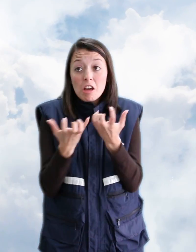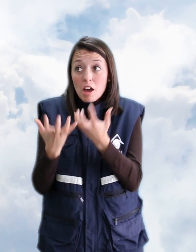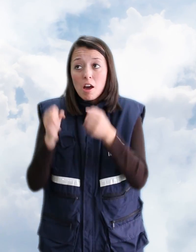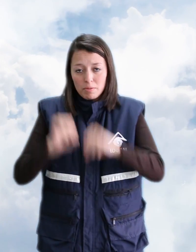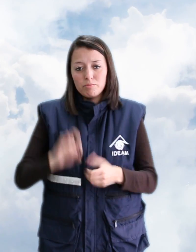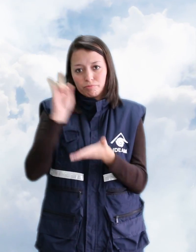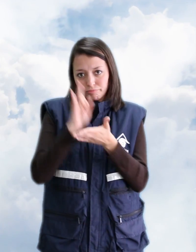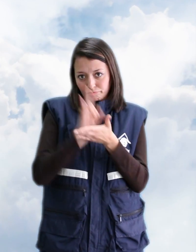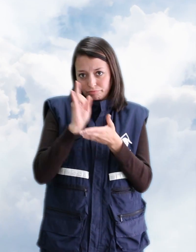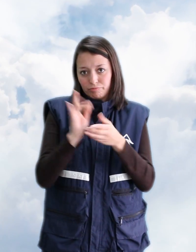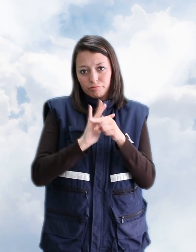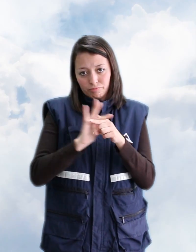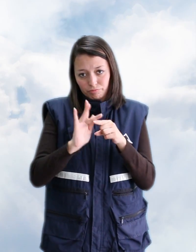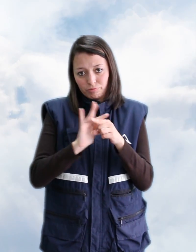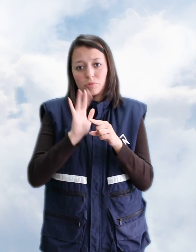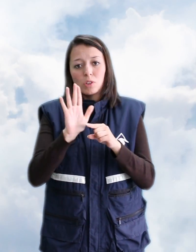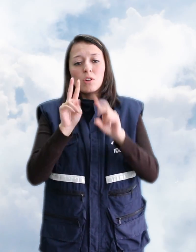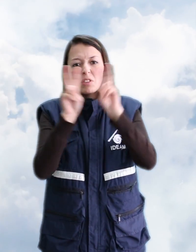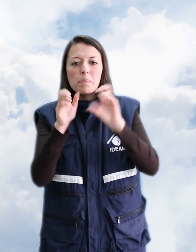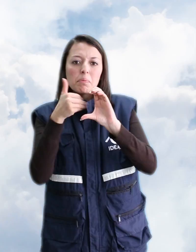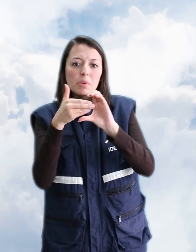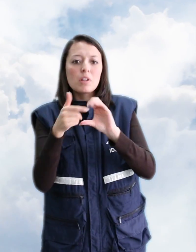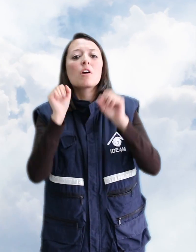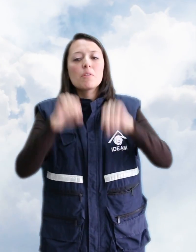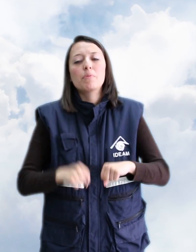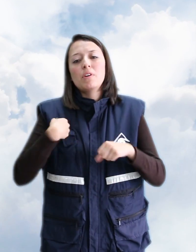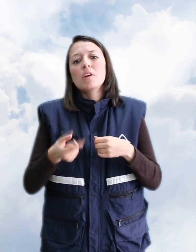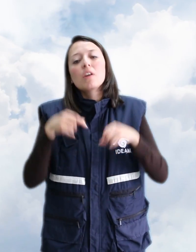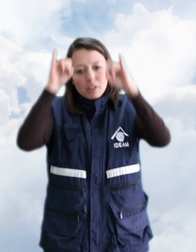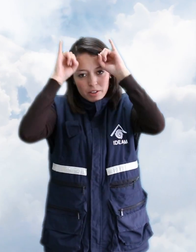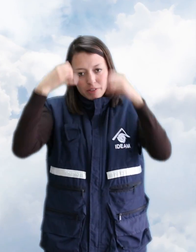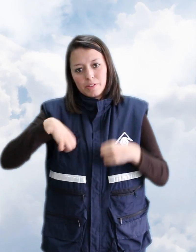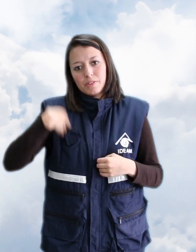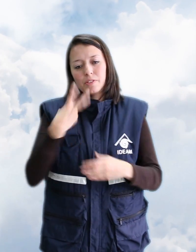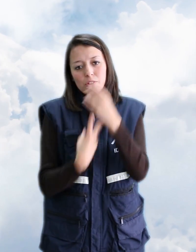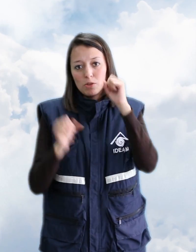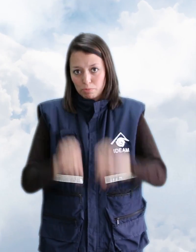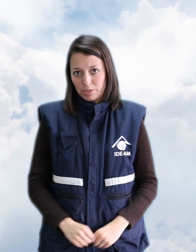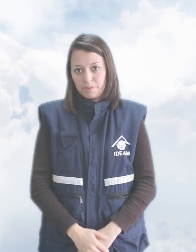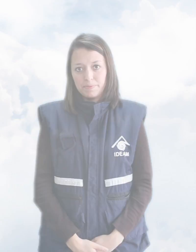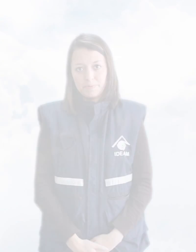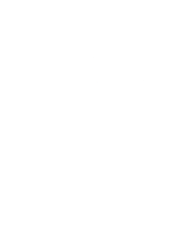descargar nuestra aplicación Mi Pronóstico disponible para dispositivos móviles iPhone y Android.